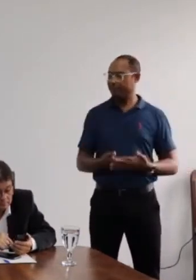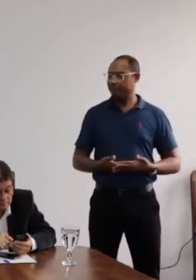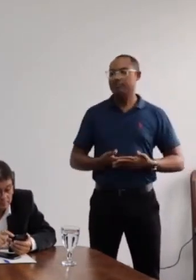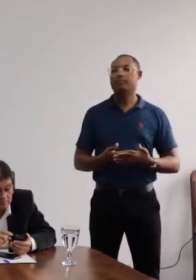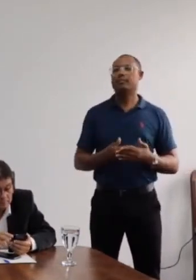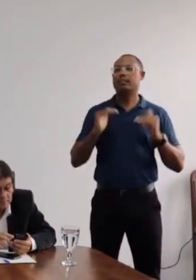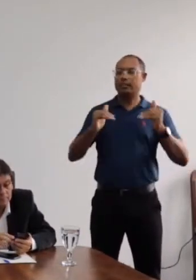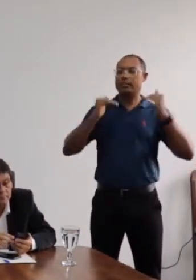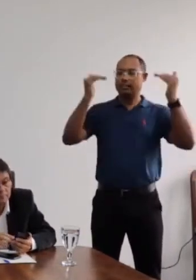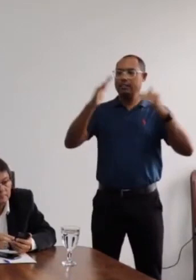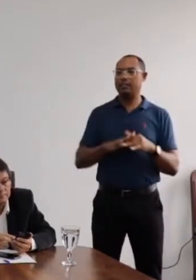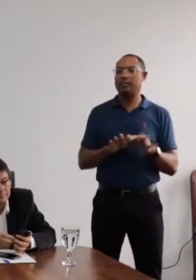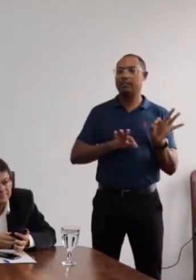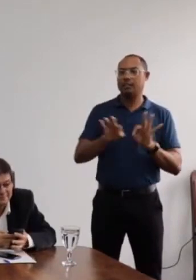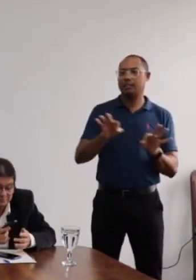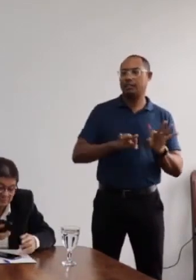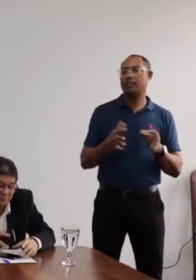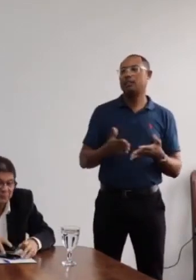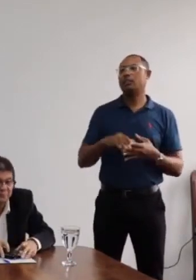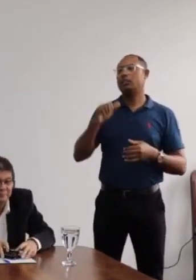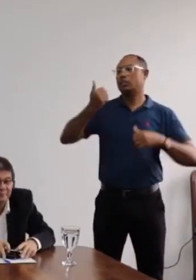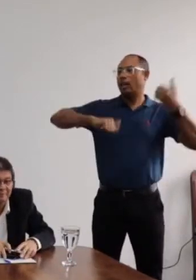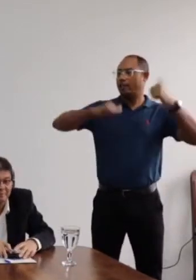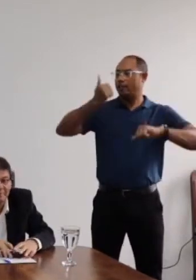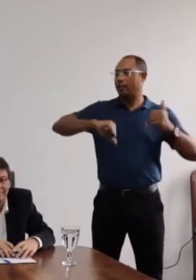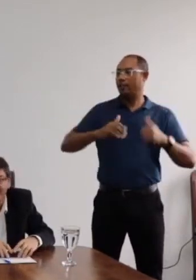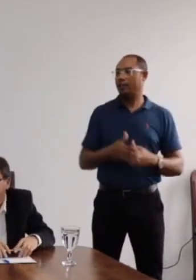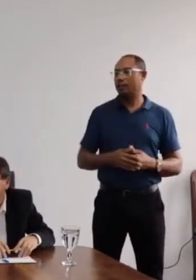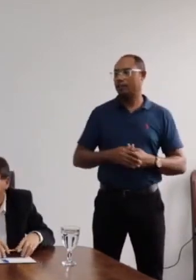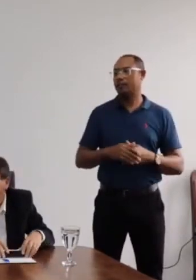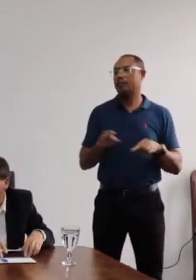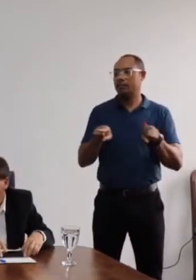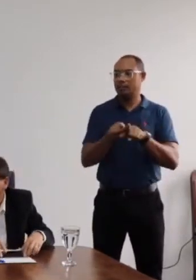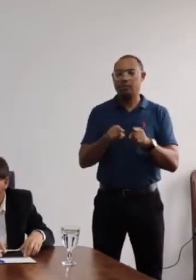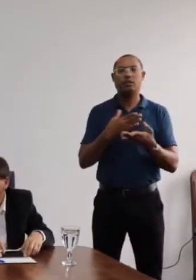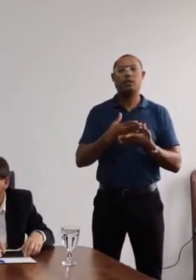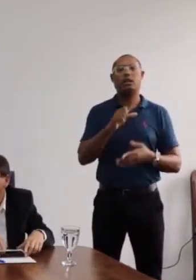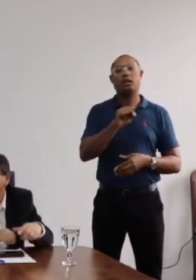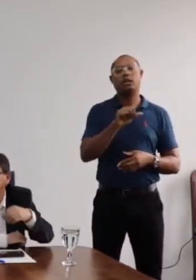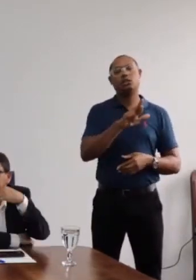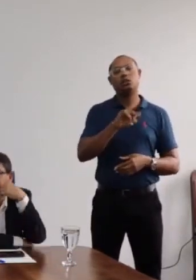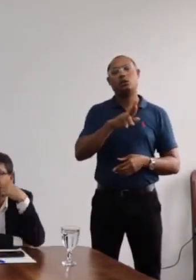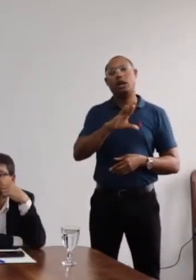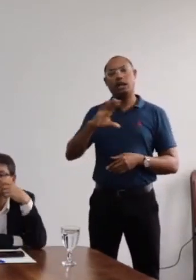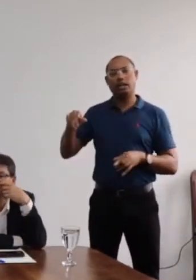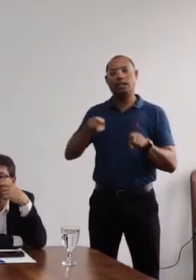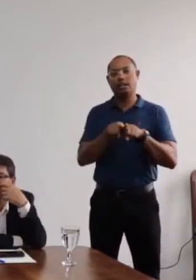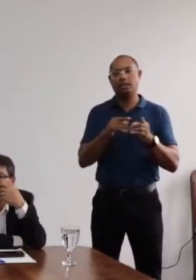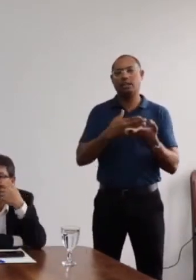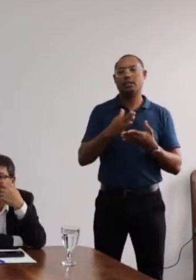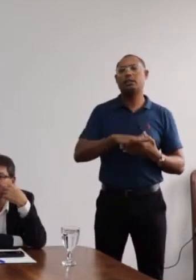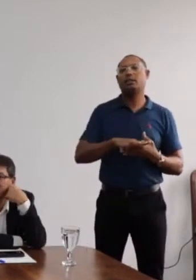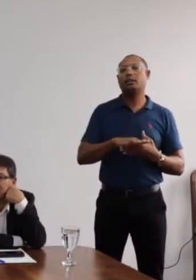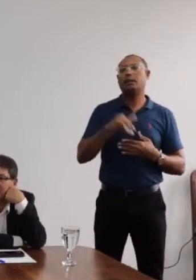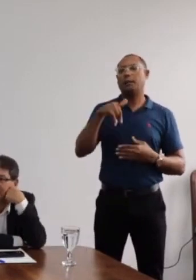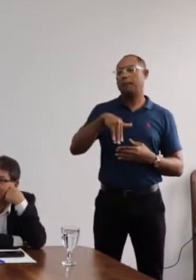superintendência de regulação e avaliação institucional, a Sorai, conduzida aí pela servidora